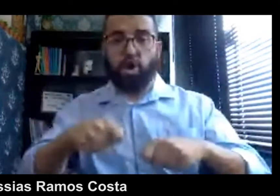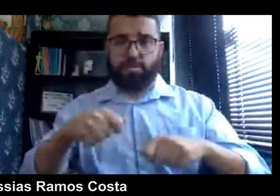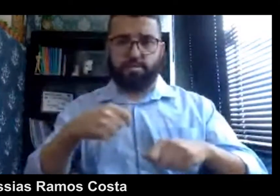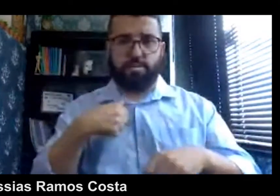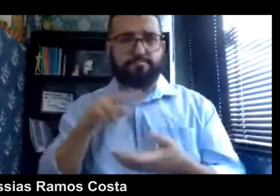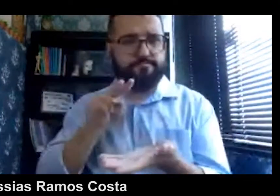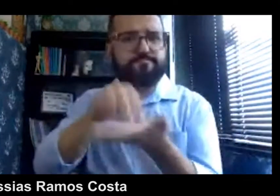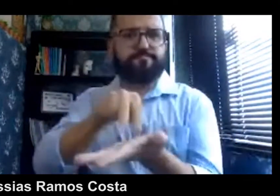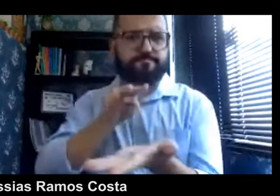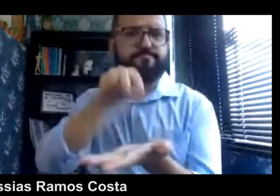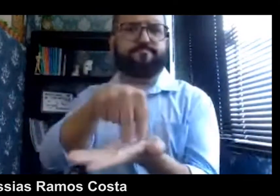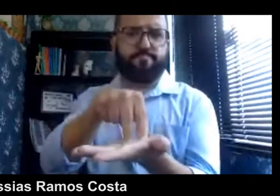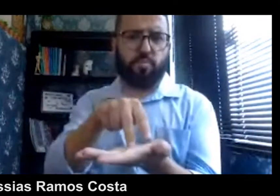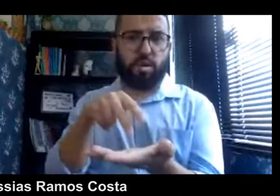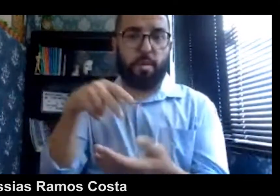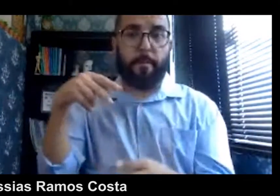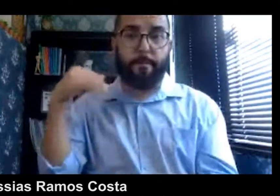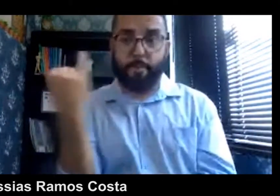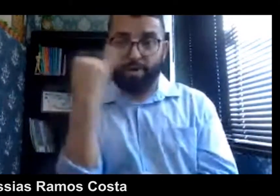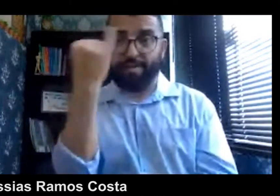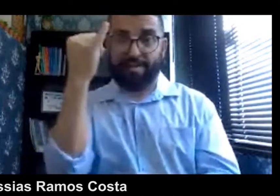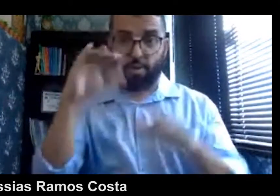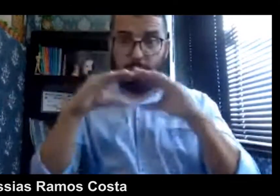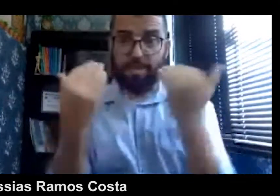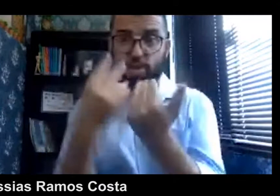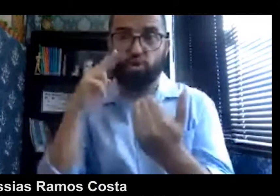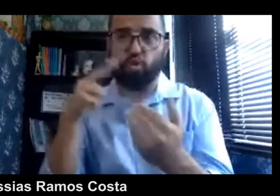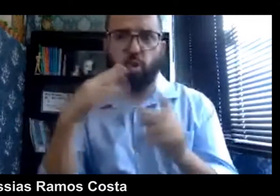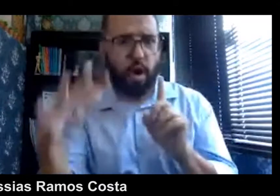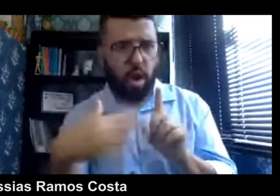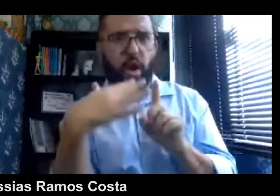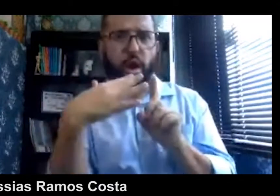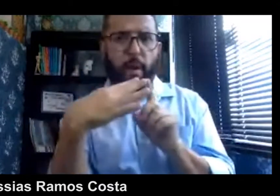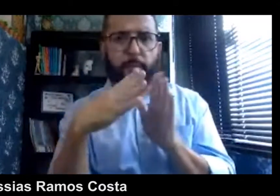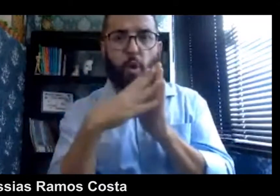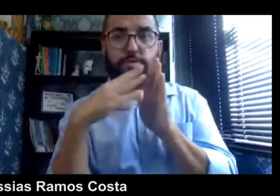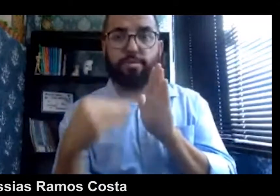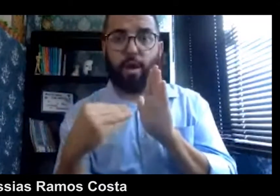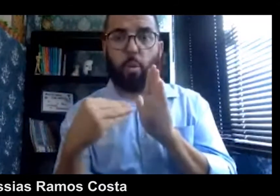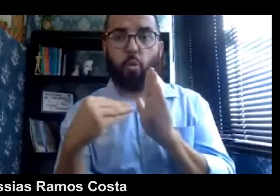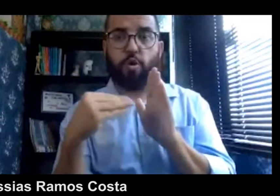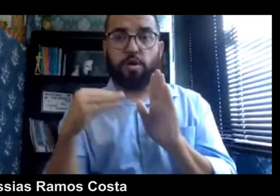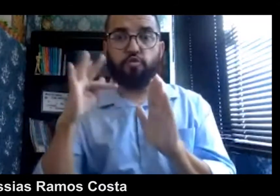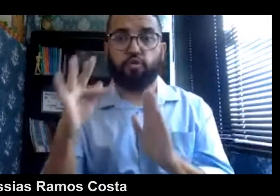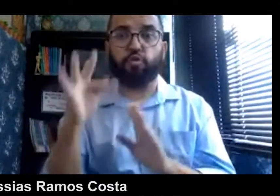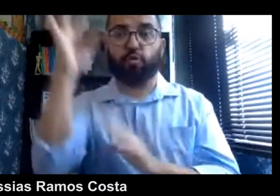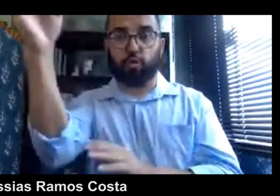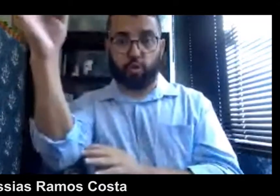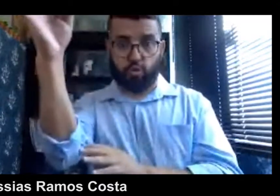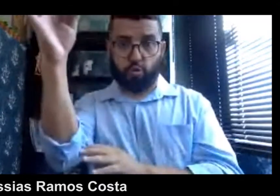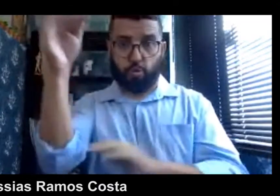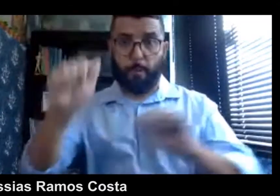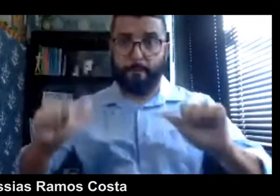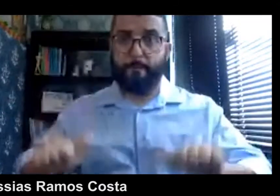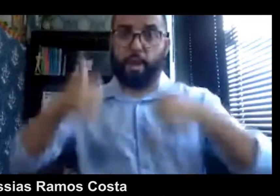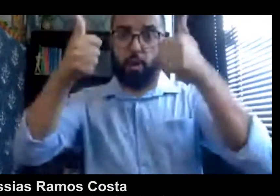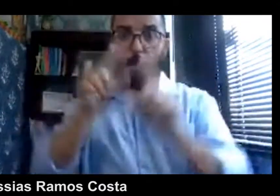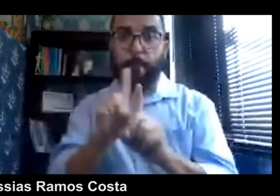tem alguém que se posiciona, né? Que olha e fala, nossa, um modelo para o futuro. Então, é muito